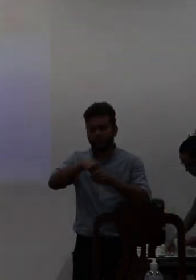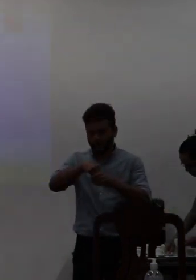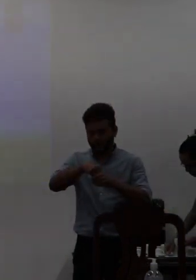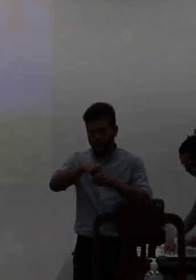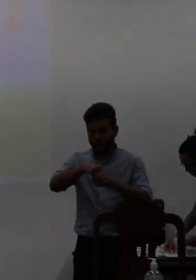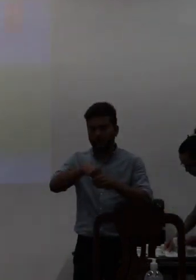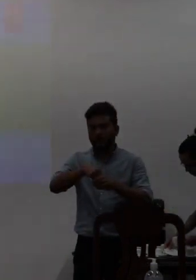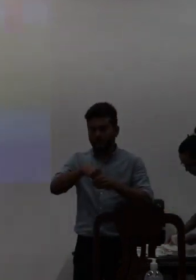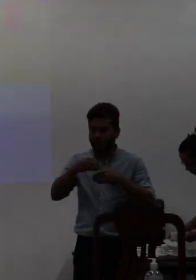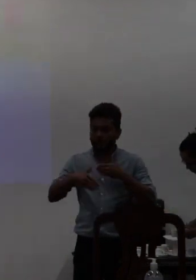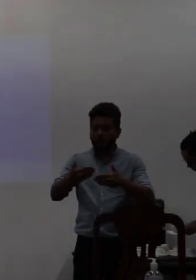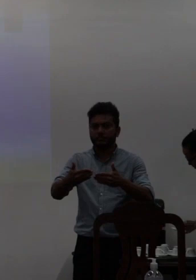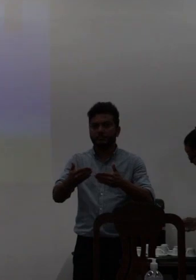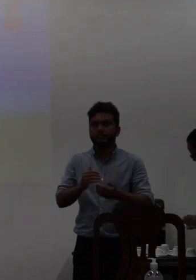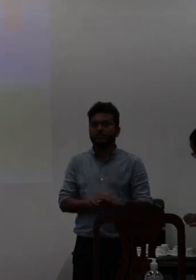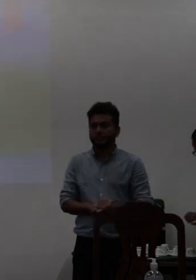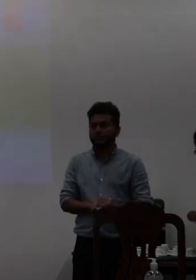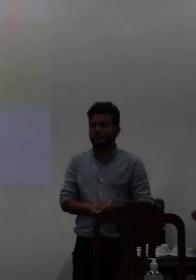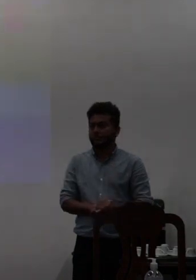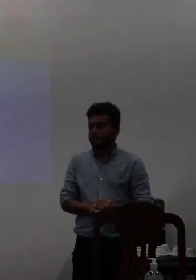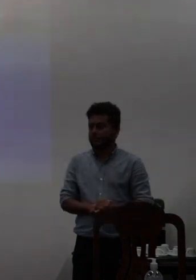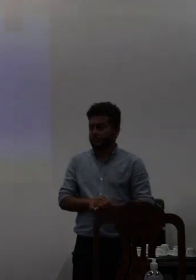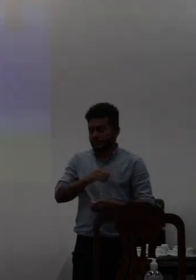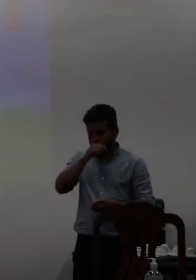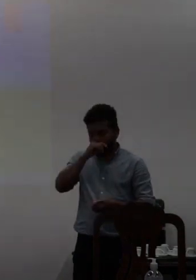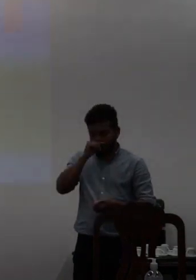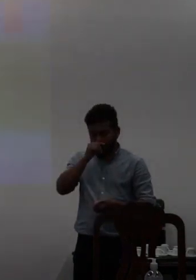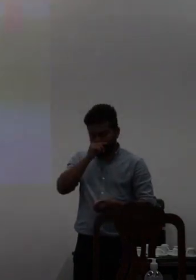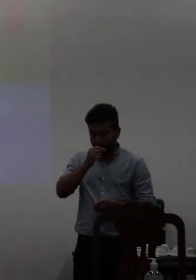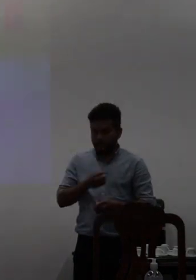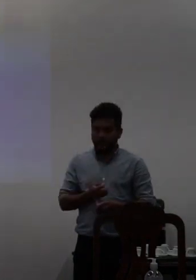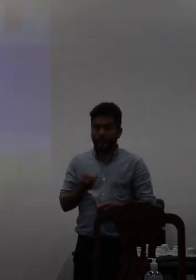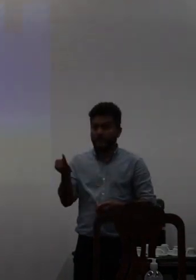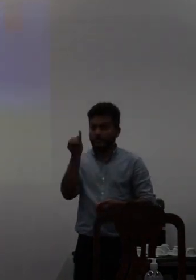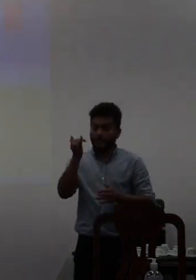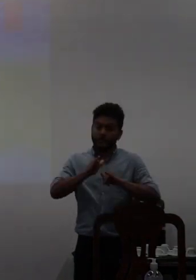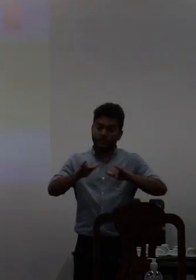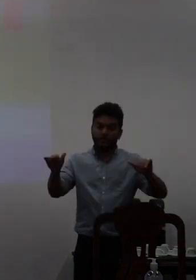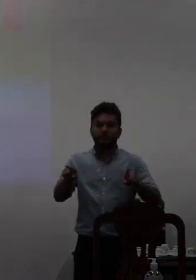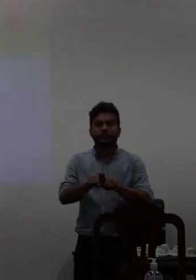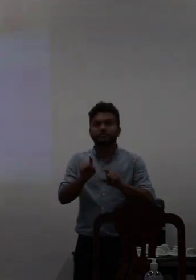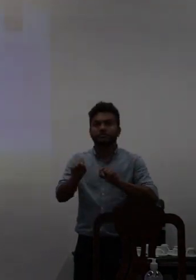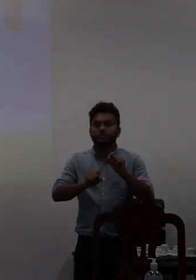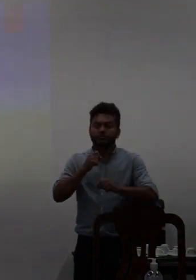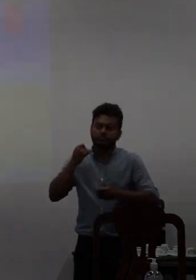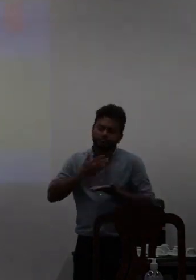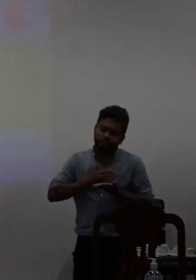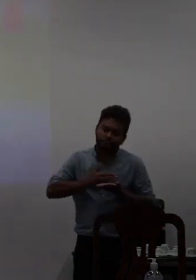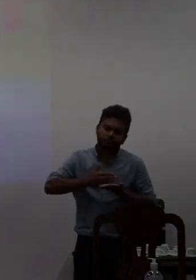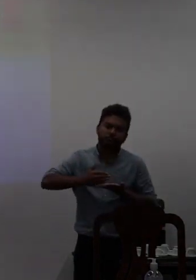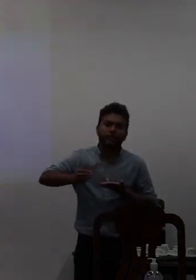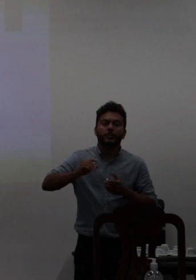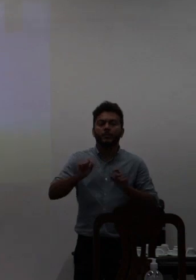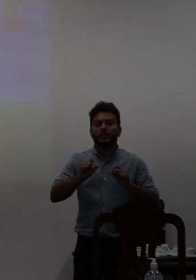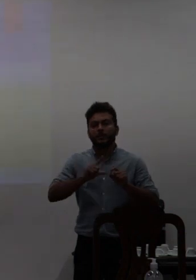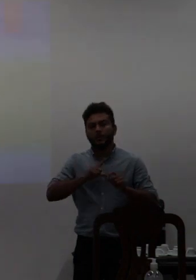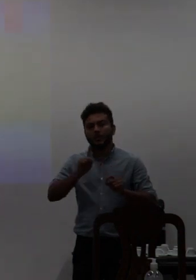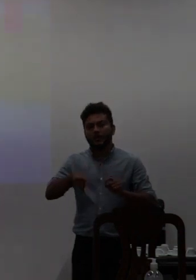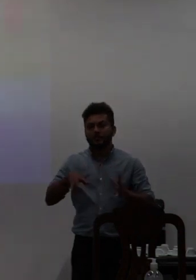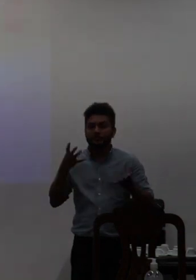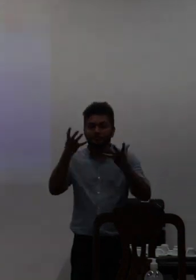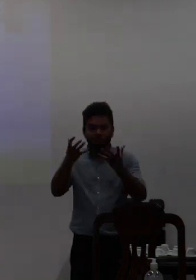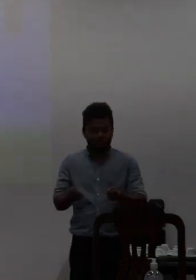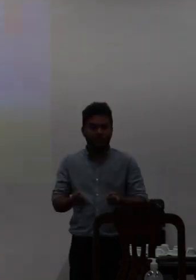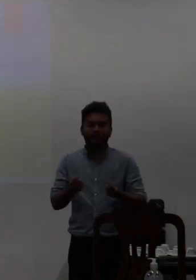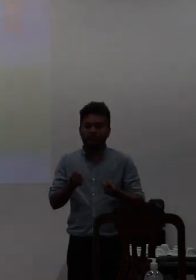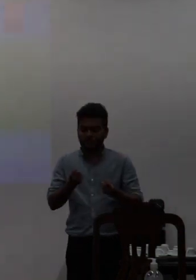processo bem assim é bom ressaltar aqui que desde o início quando a gente assumiu essa missão